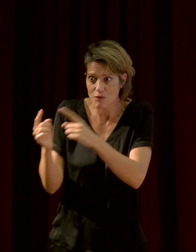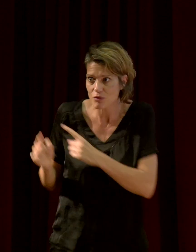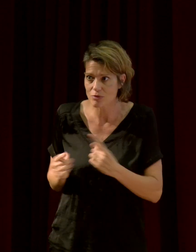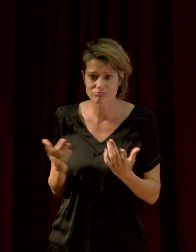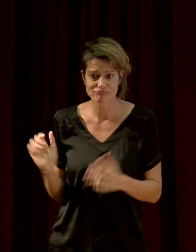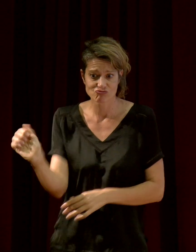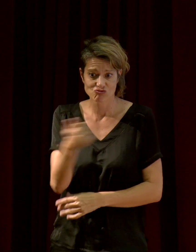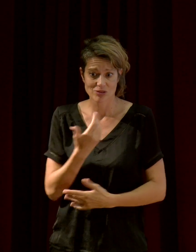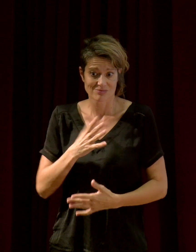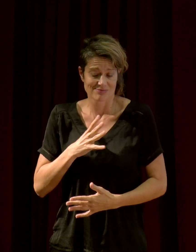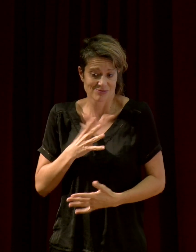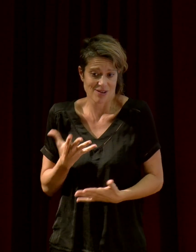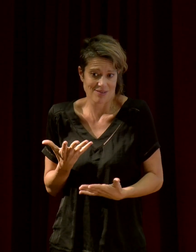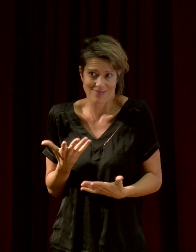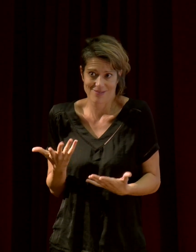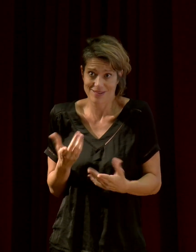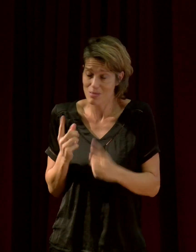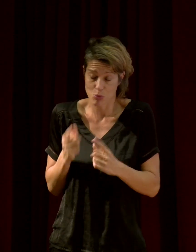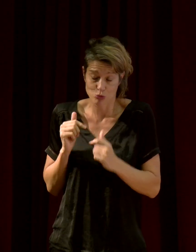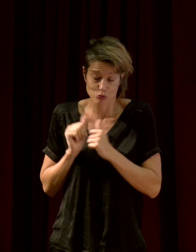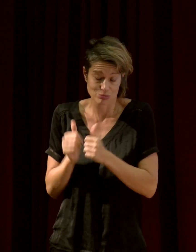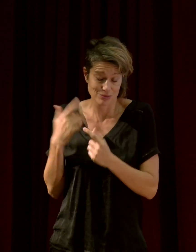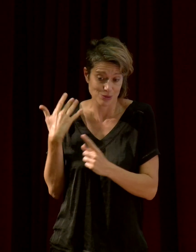Donc, toujours un rebêtre dans un contexte, en fait.